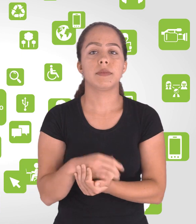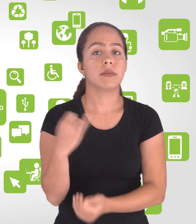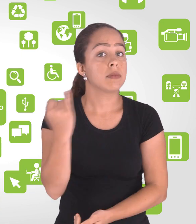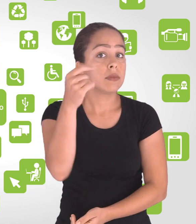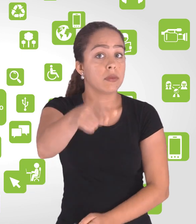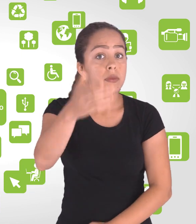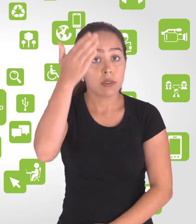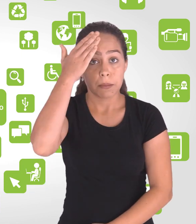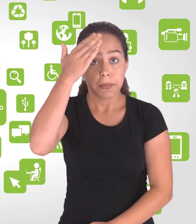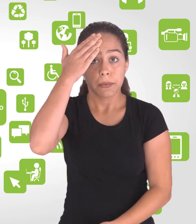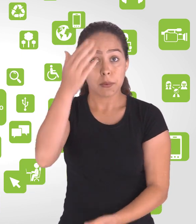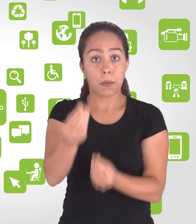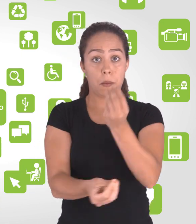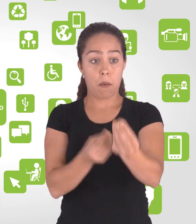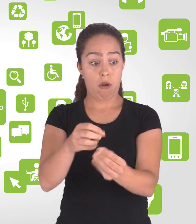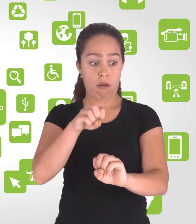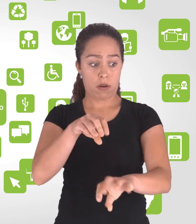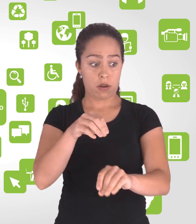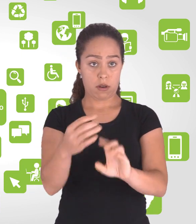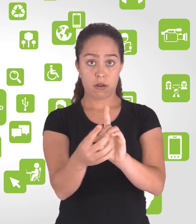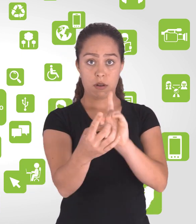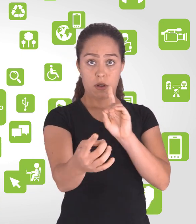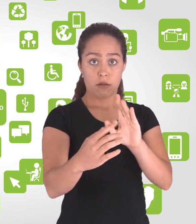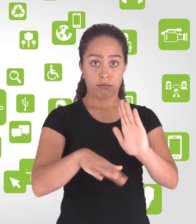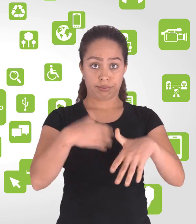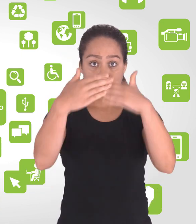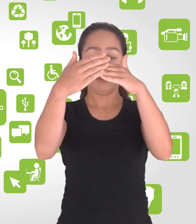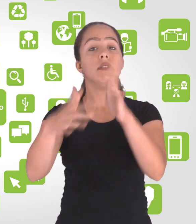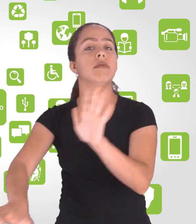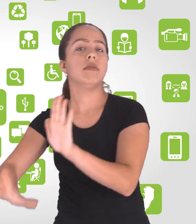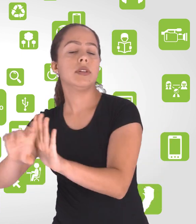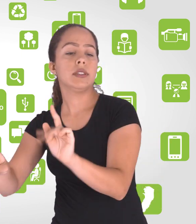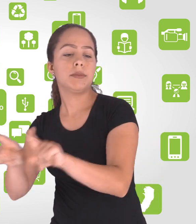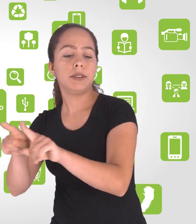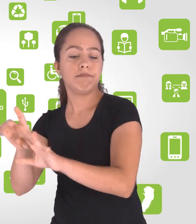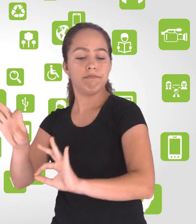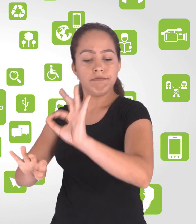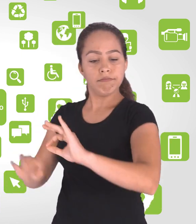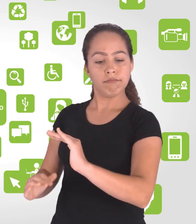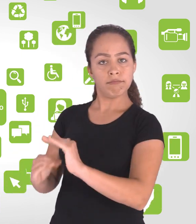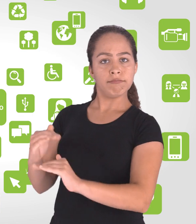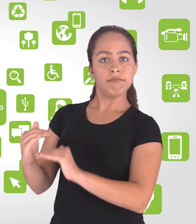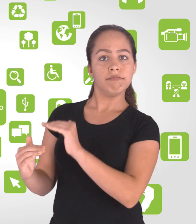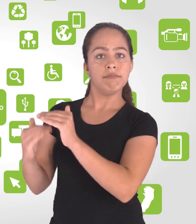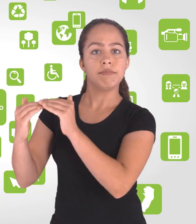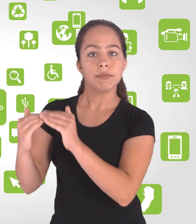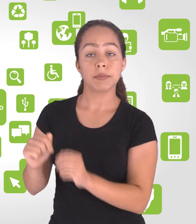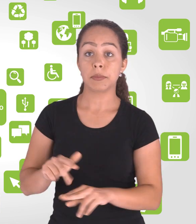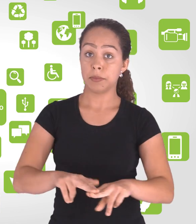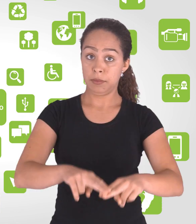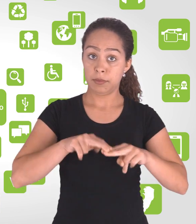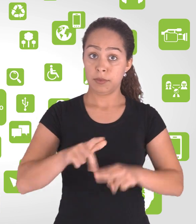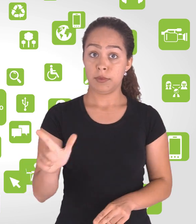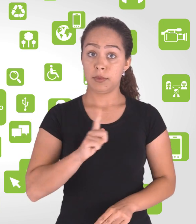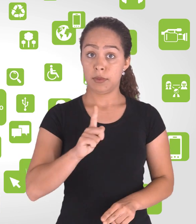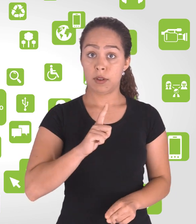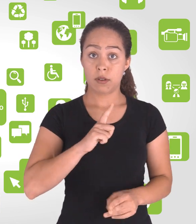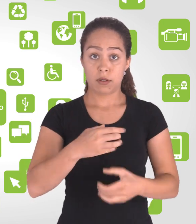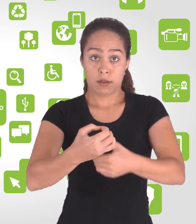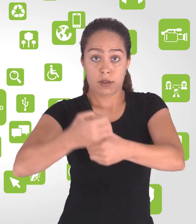foram emanadas. É importante que você saiba que, na medida que a educação à distância se desenvolve, a legislação também se desenvolve.